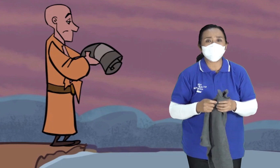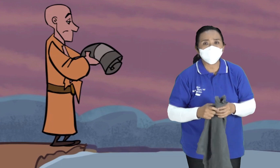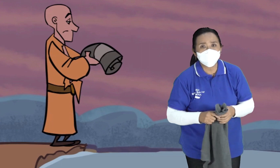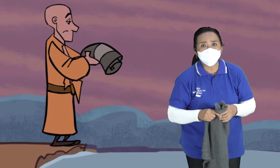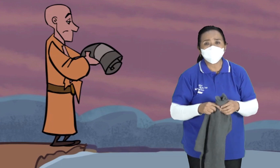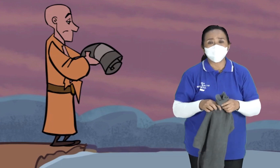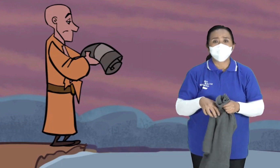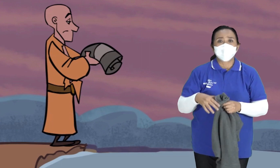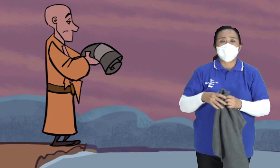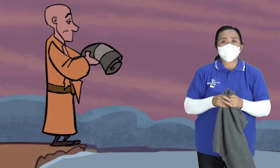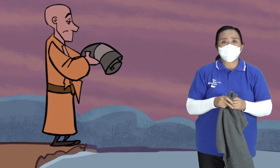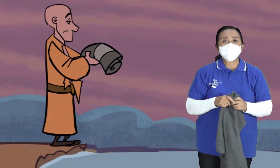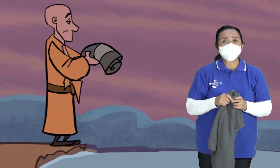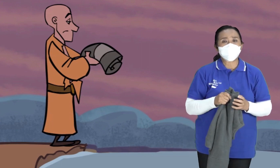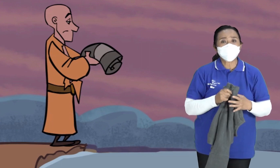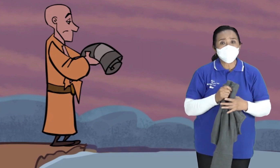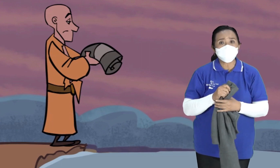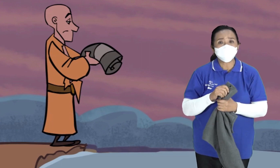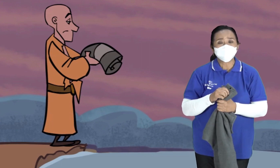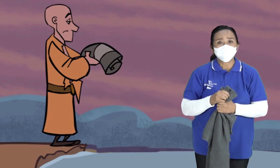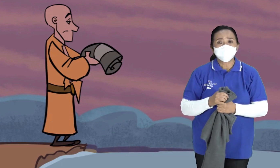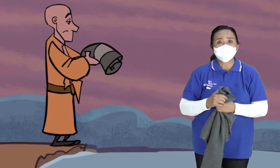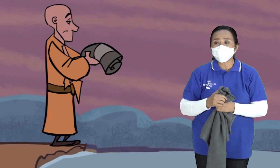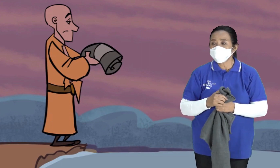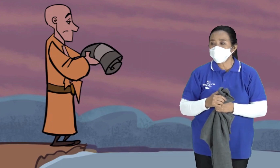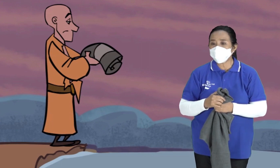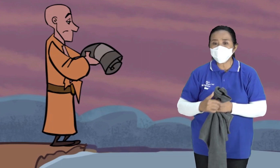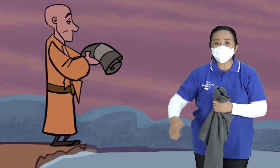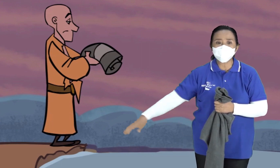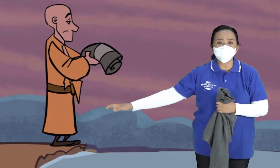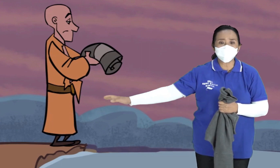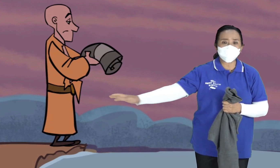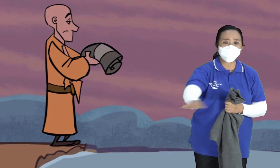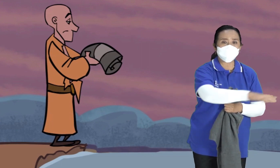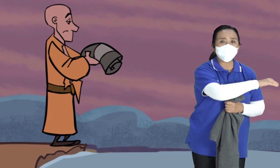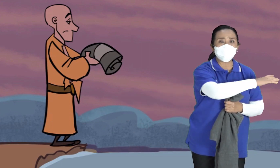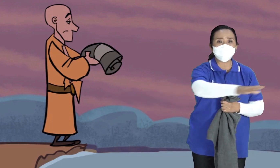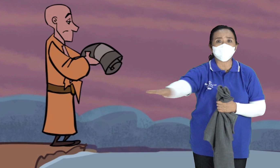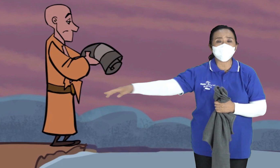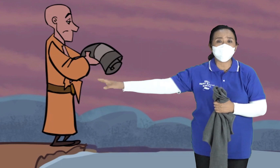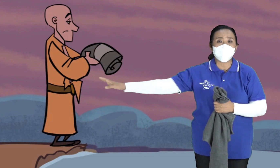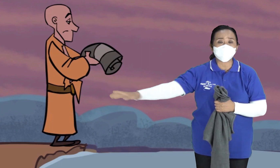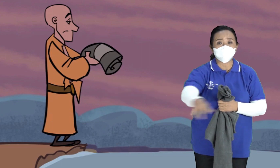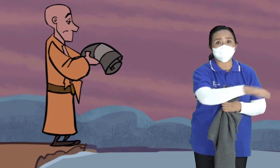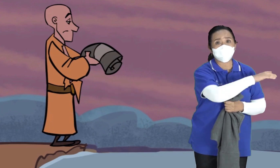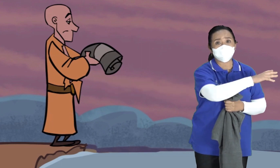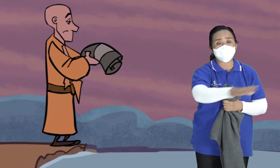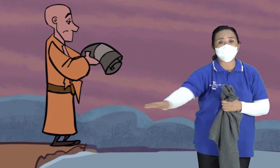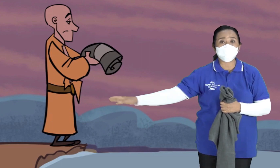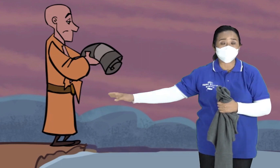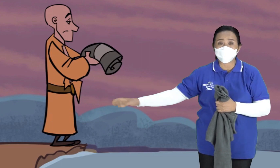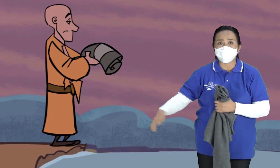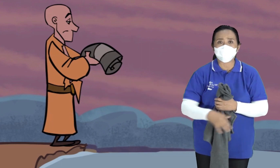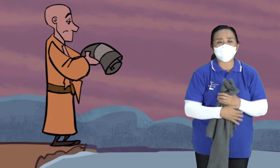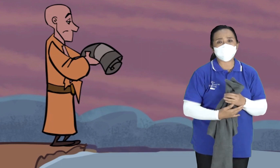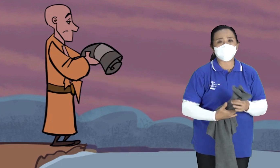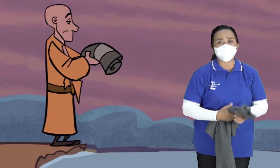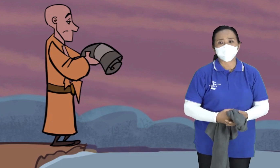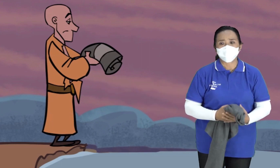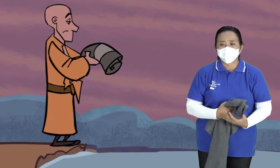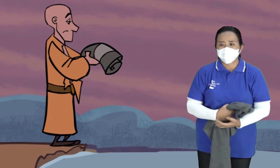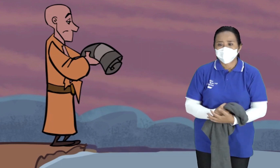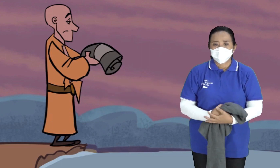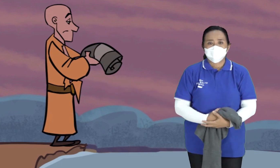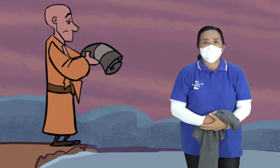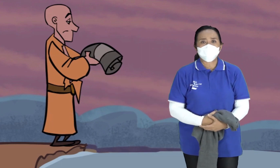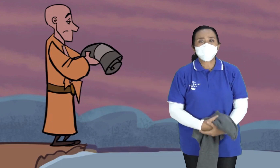di Sungai Yordan Apa yang dilakukannya Karena Sungai Yordan itu sudah kembali Seperti biasa normal ya Gak terbelah lagi